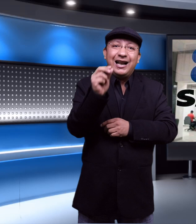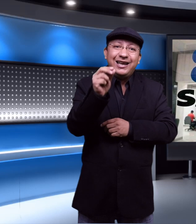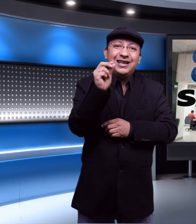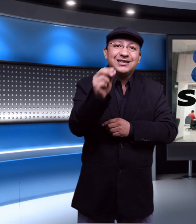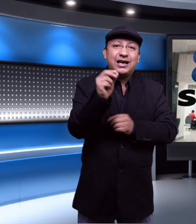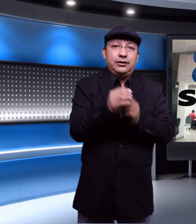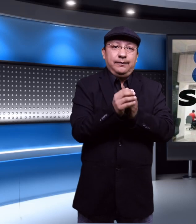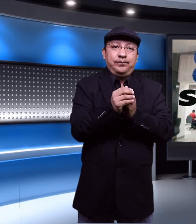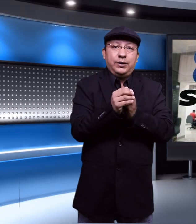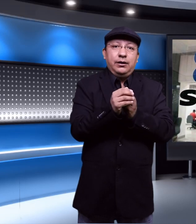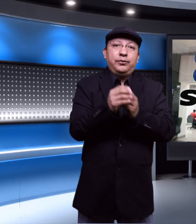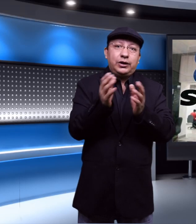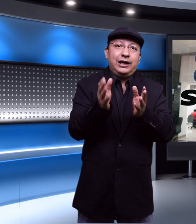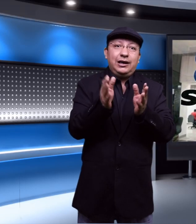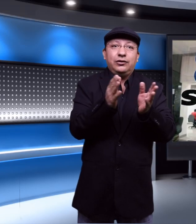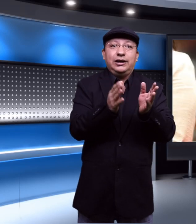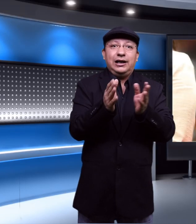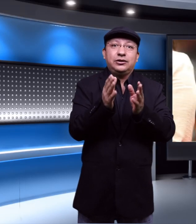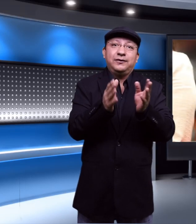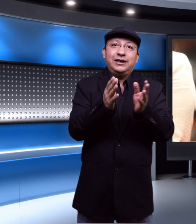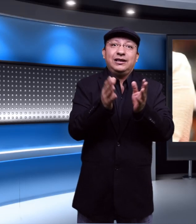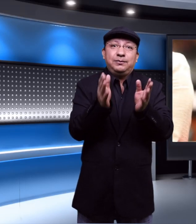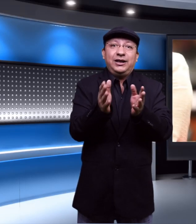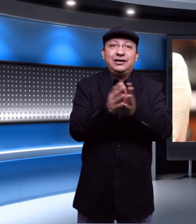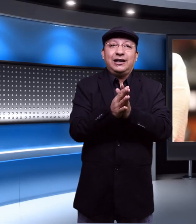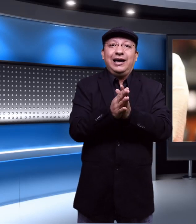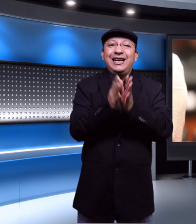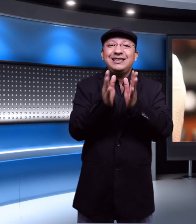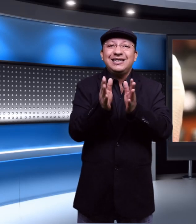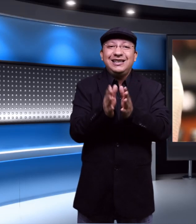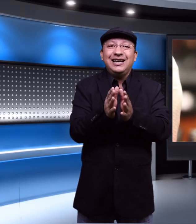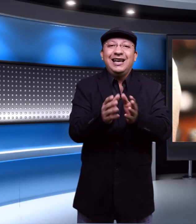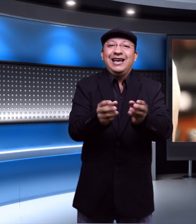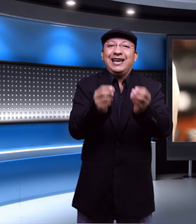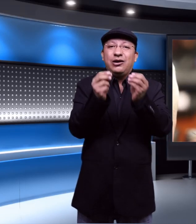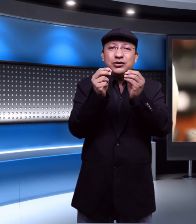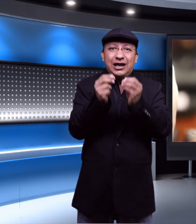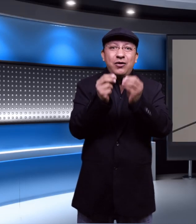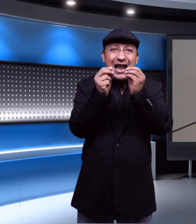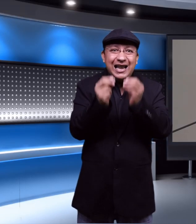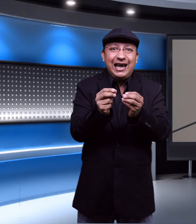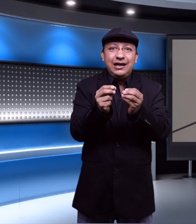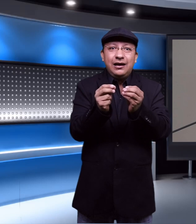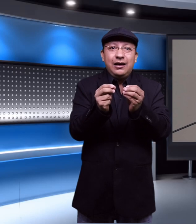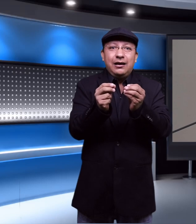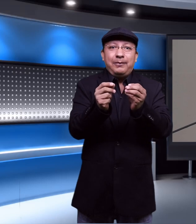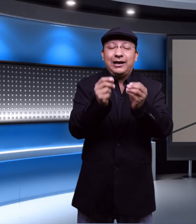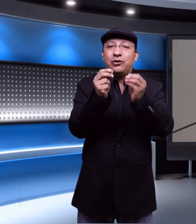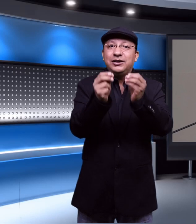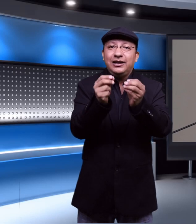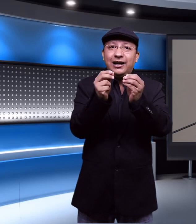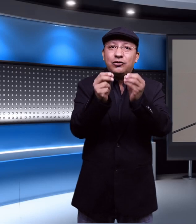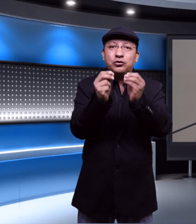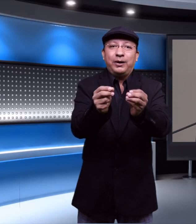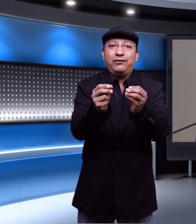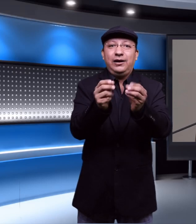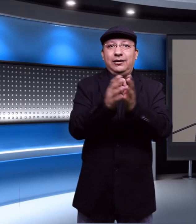la ley del SAT porque ella no tenía la suficiente experiencia es decir, que ajustaron la ley para que coincidiera con su perfil.